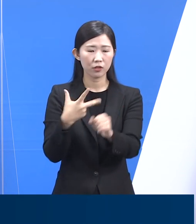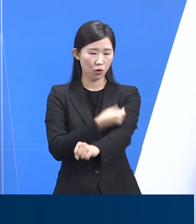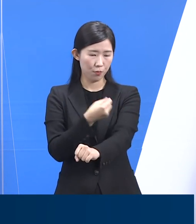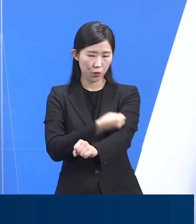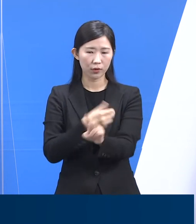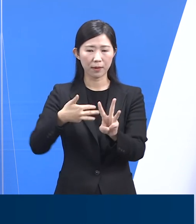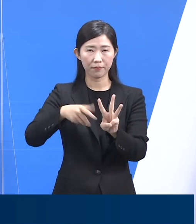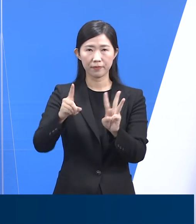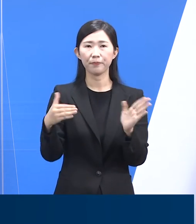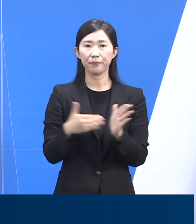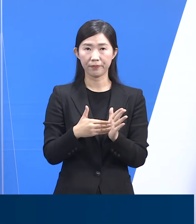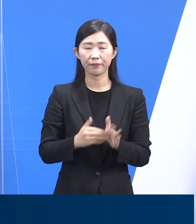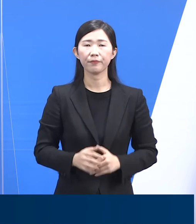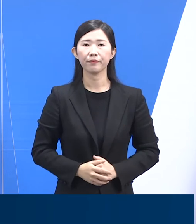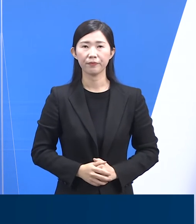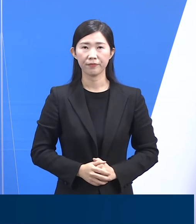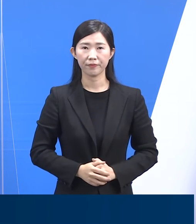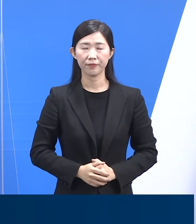완료하였습니다.